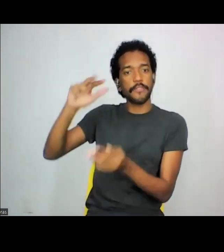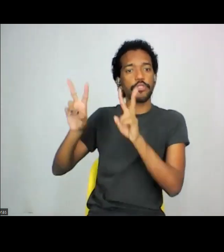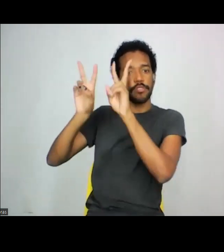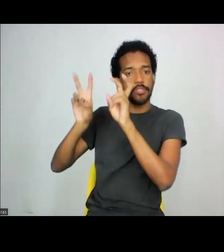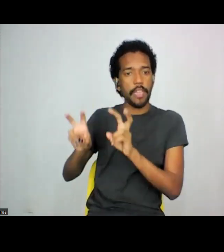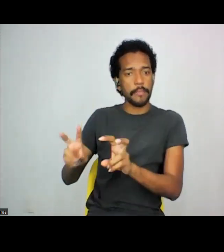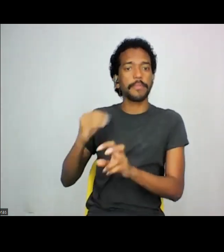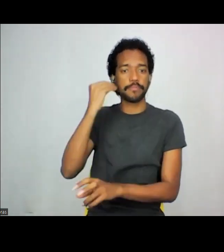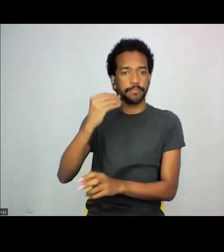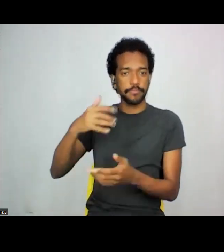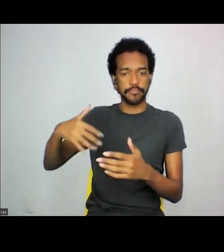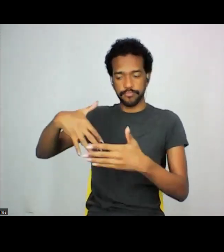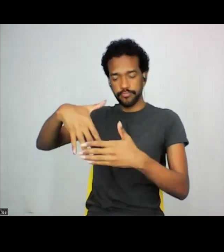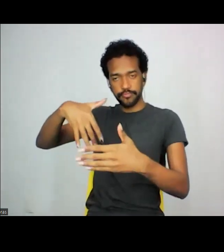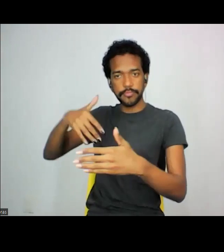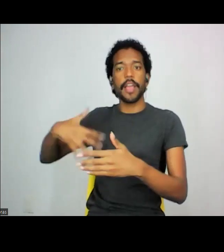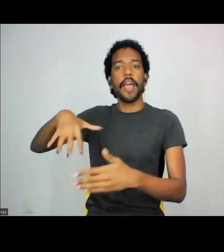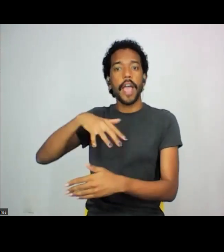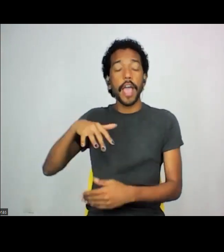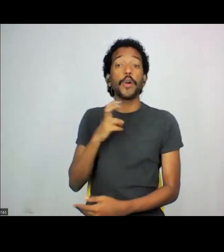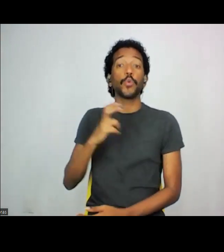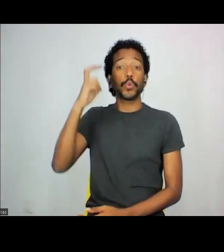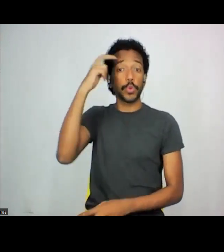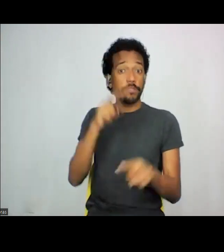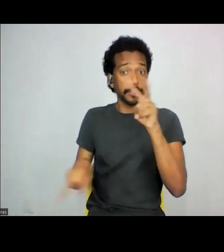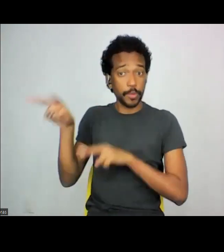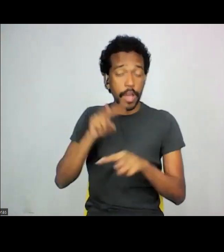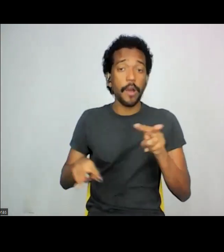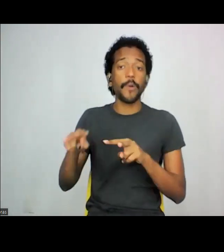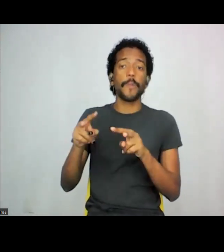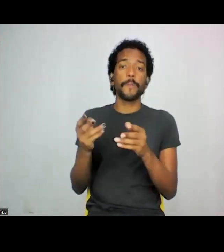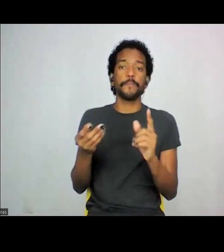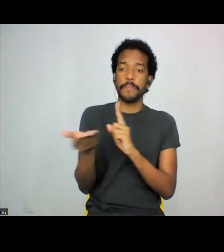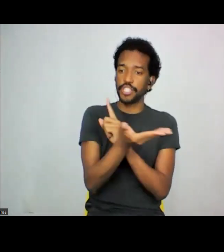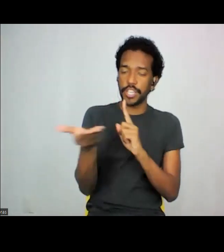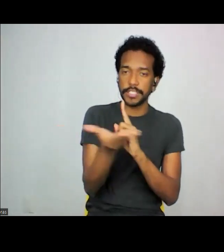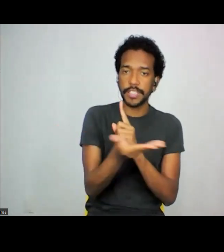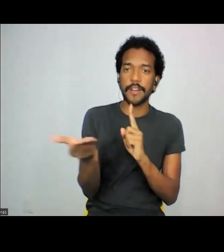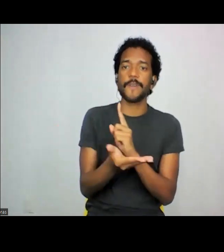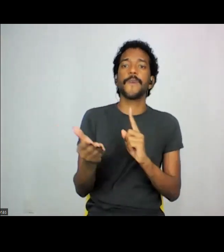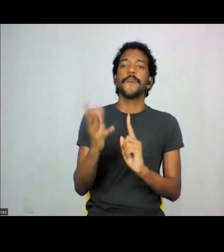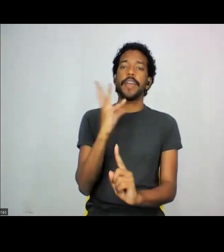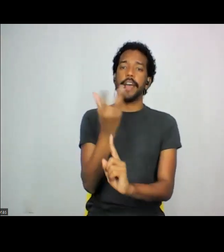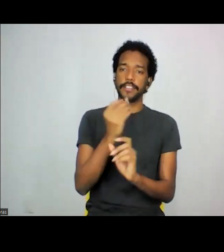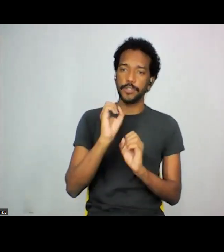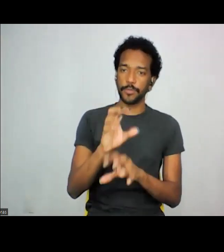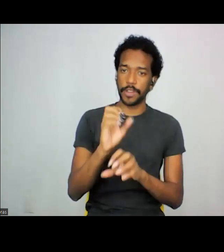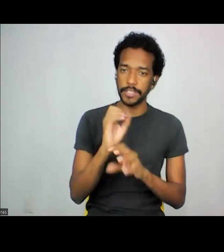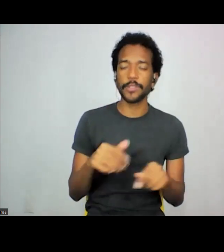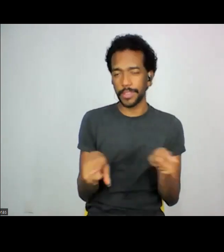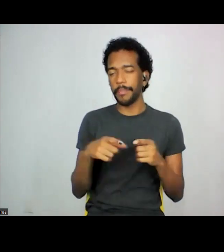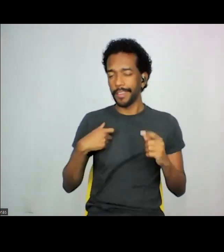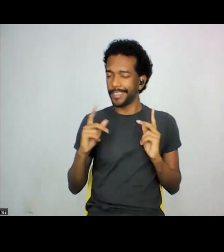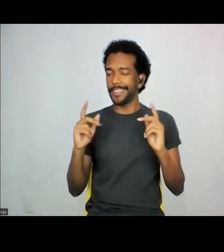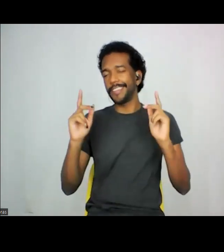relações raciais, cultura visual, mediação e arte-educação. Queria só fazer um parênteses aqui, gente, que